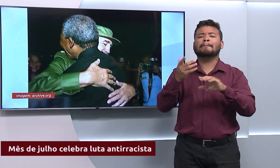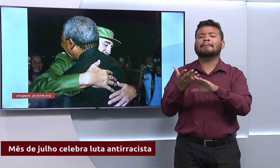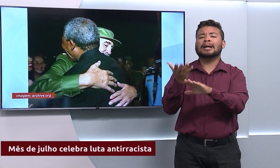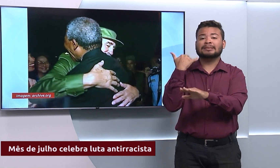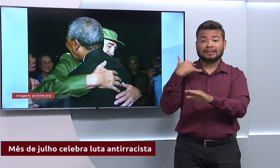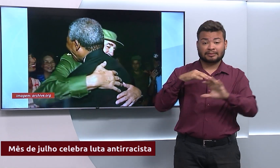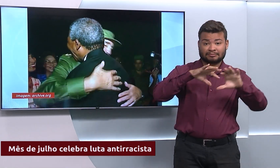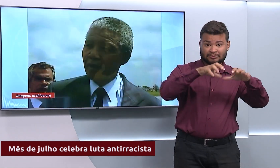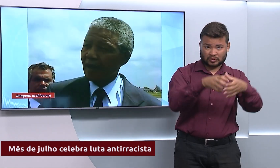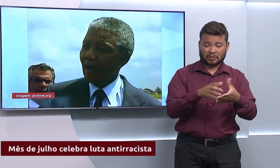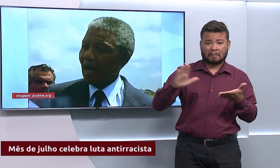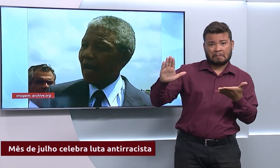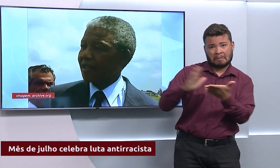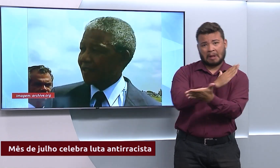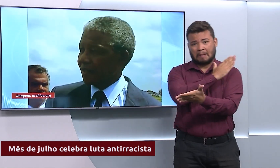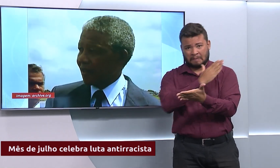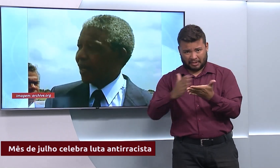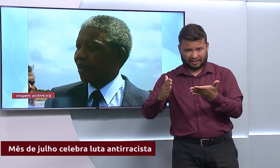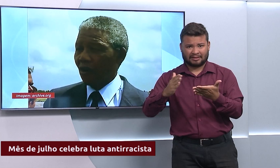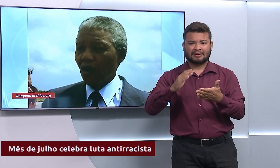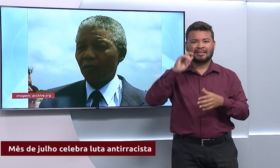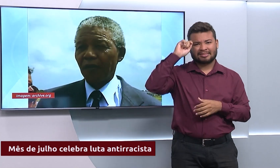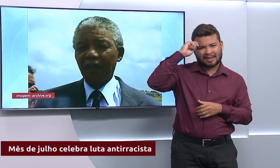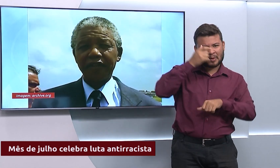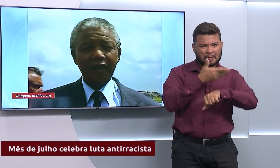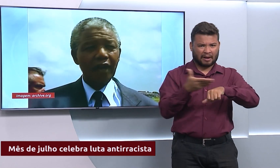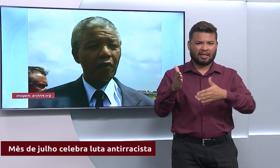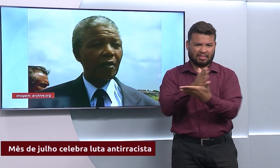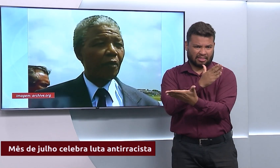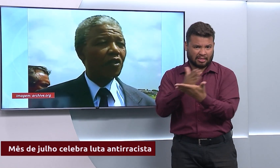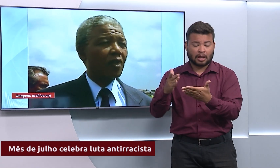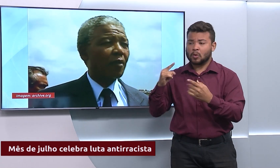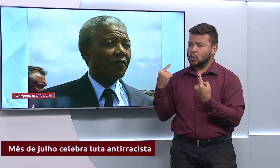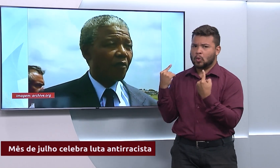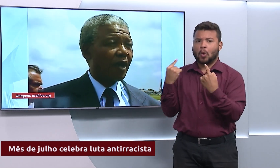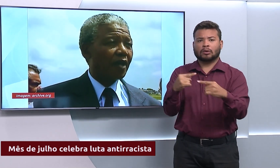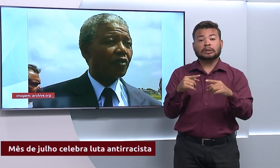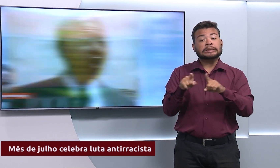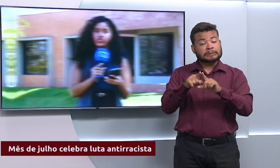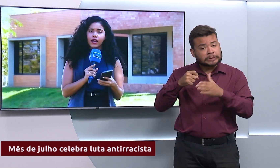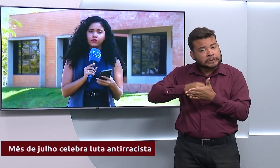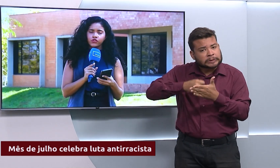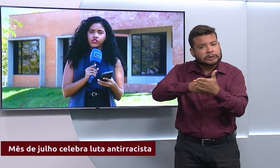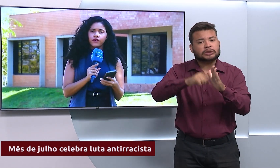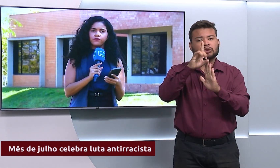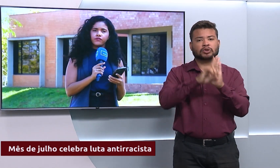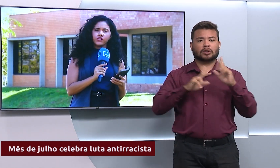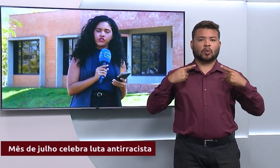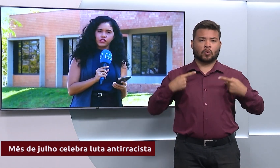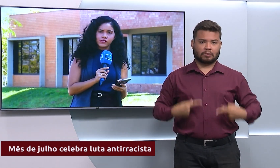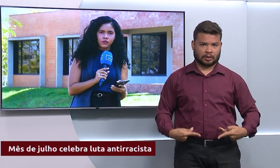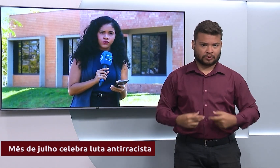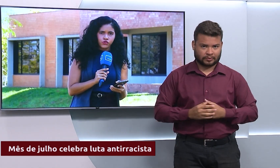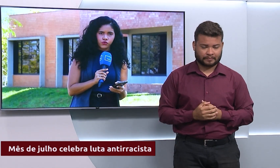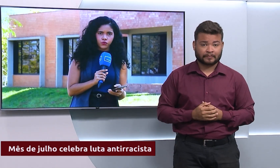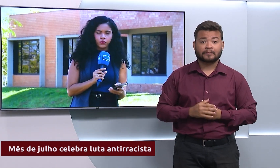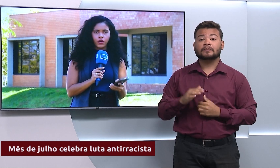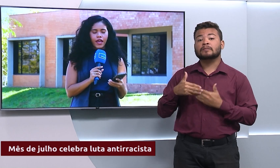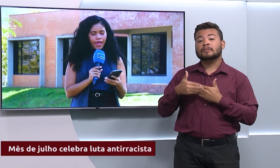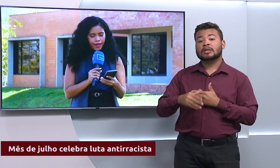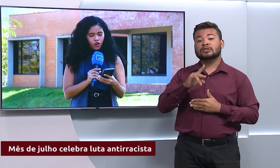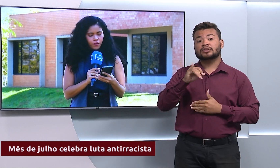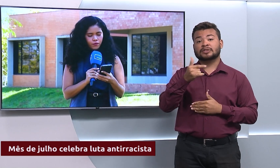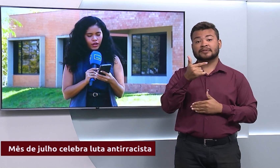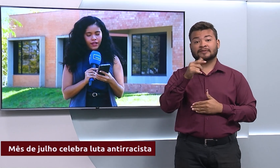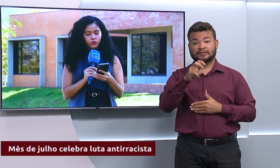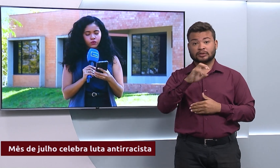racial no seu país e também na luta pelos direitos humanos. Já no dia 25 de julho